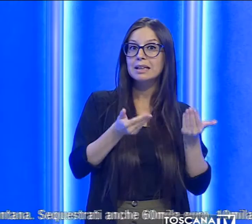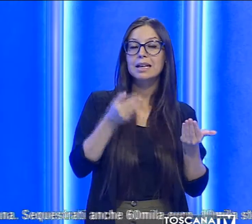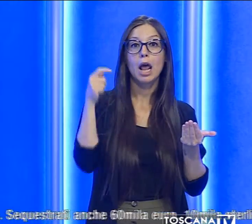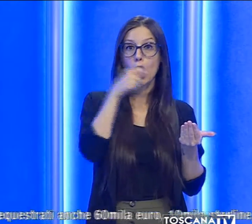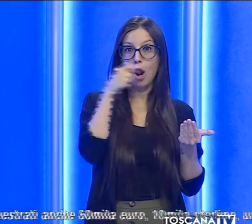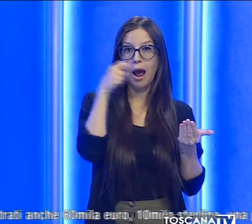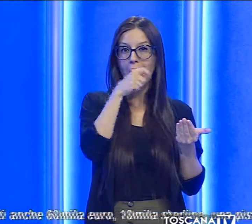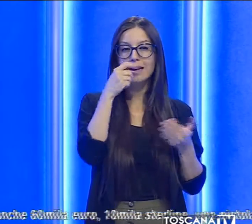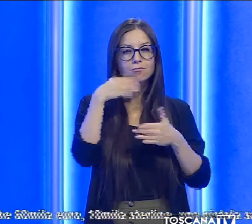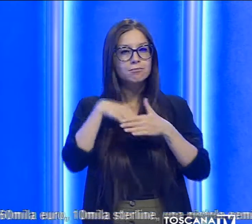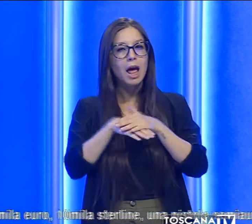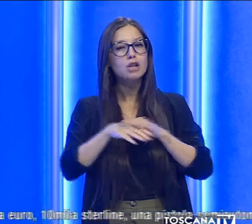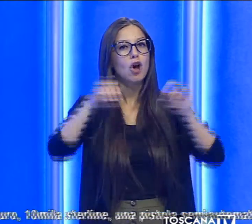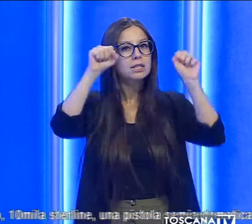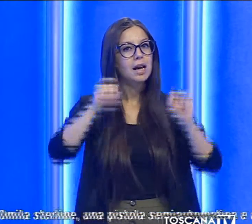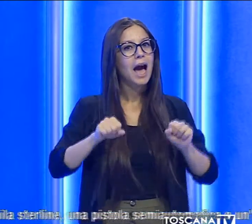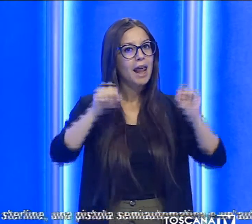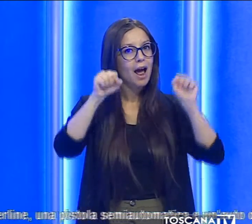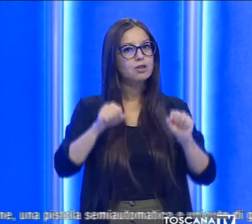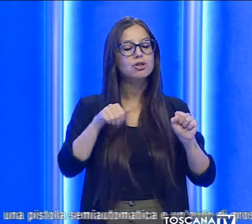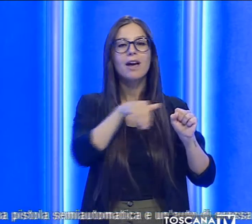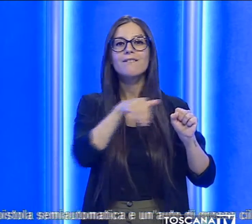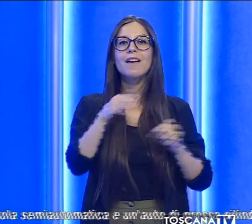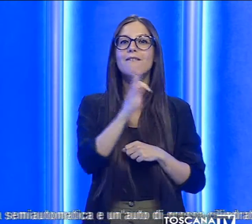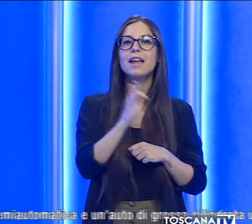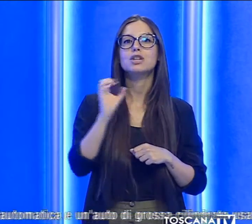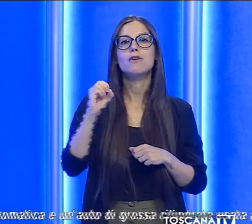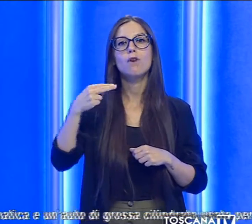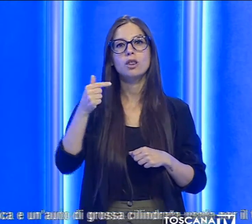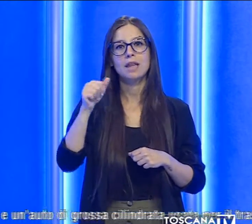nel suo garage in via Felice Fontana.